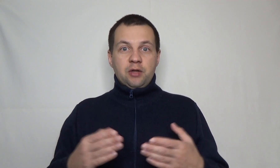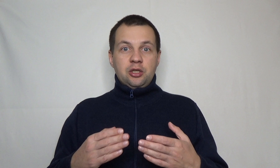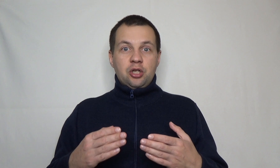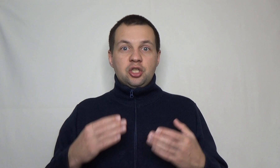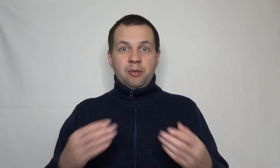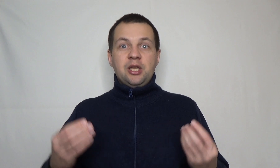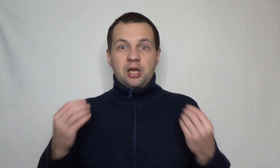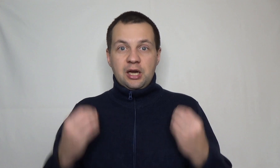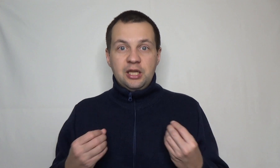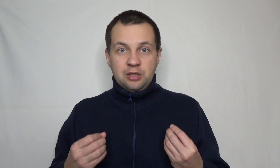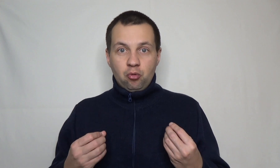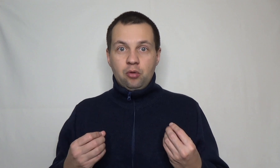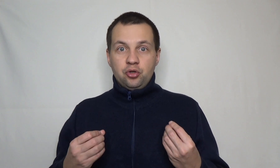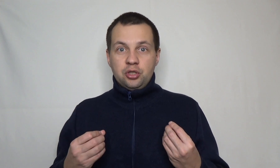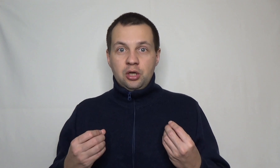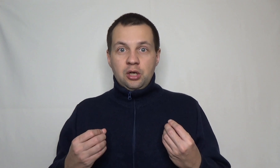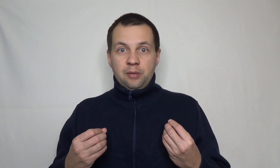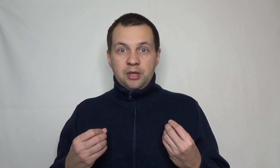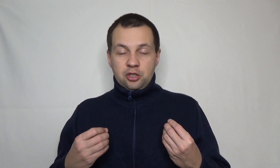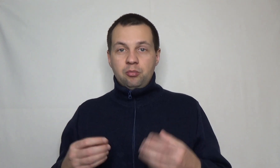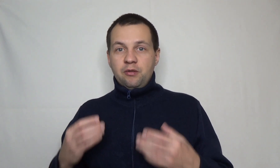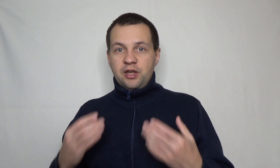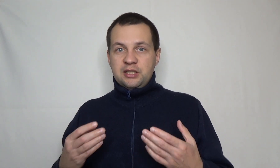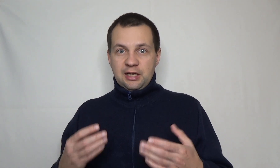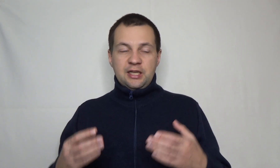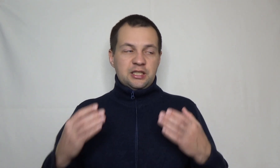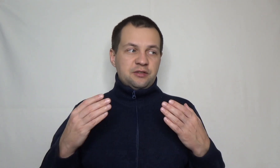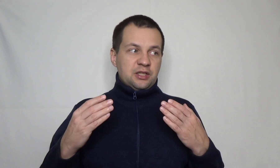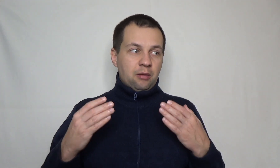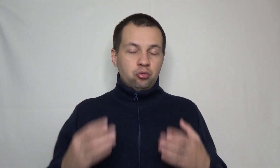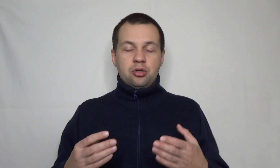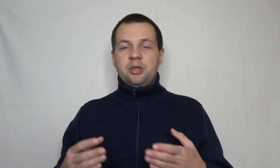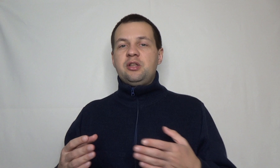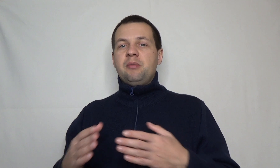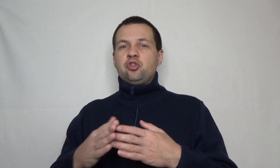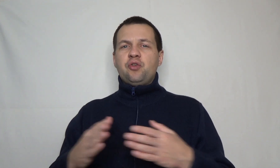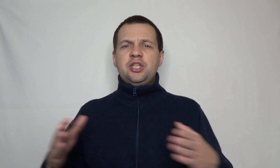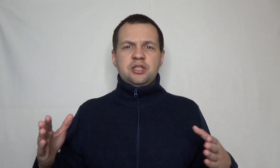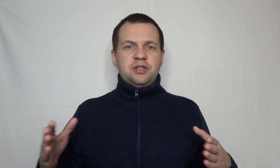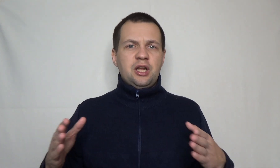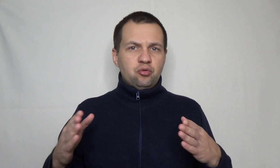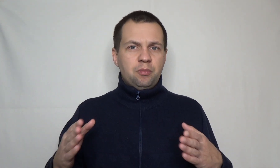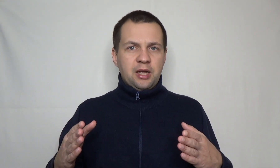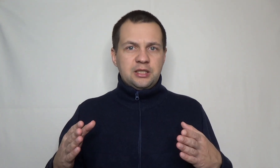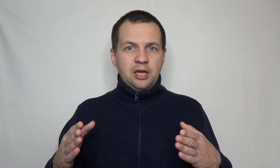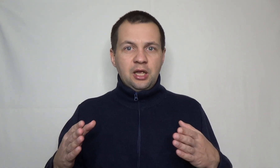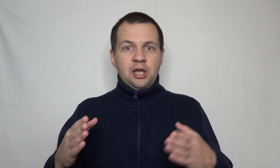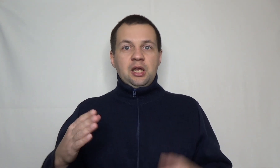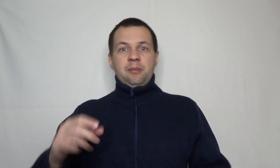владеет кэшем, они короли, типа у кого есть капитал, особенно в кризисах, а кризисы всегда будут. Обратите внимание, что в кризисах всегда люди богатели. И